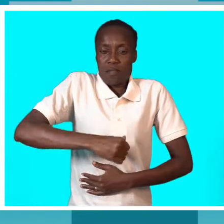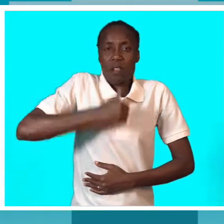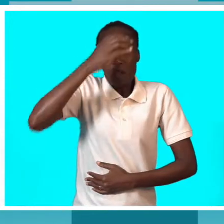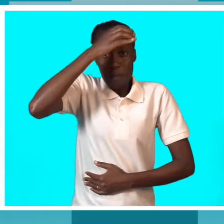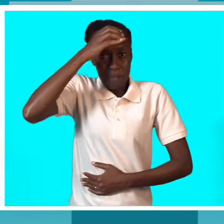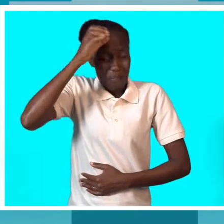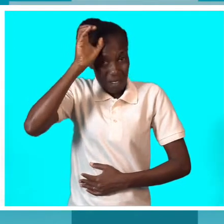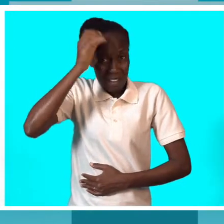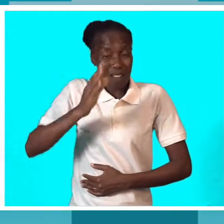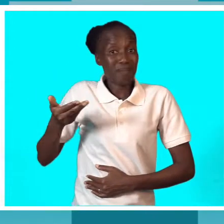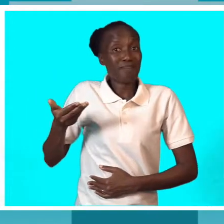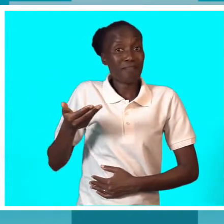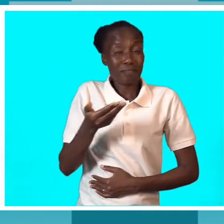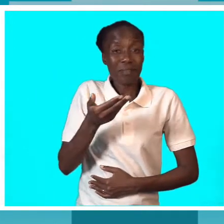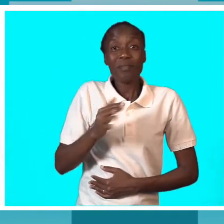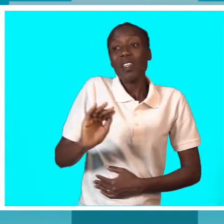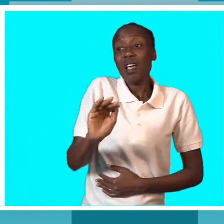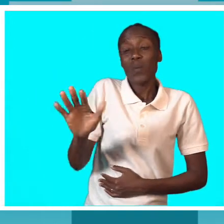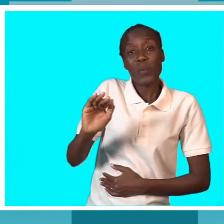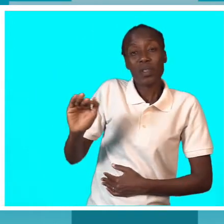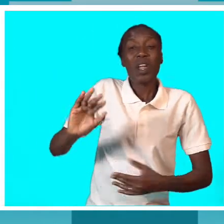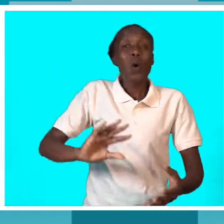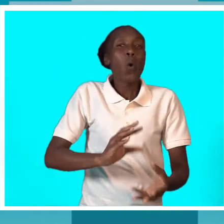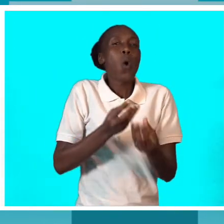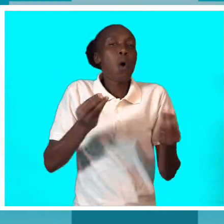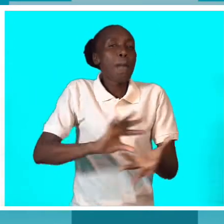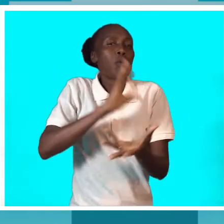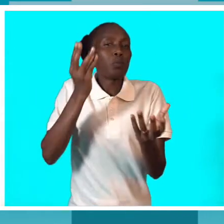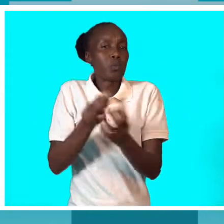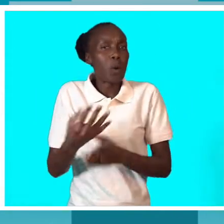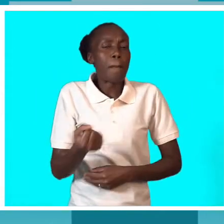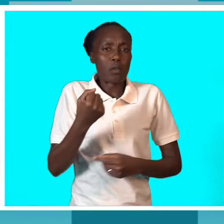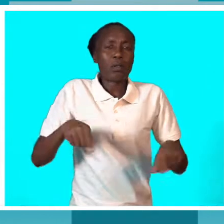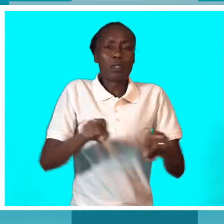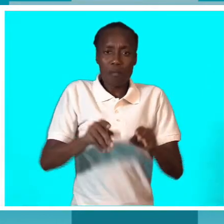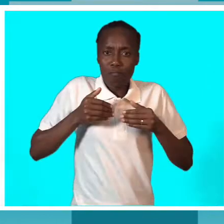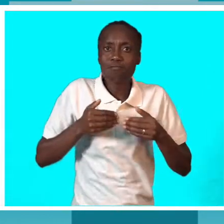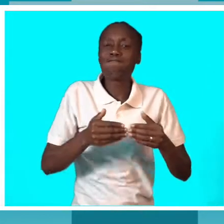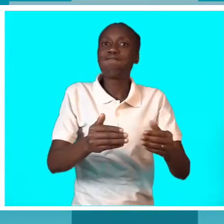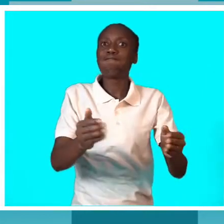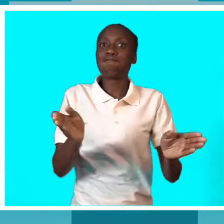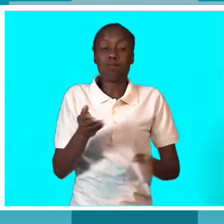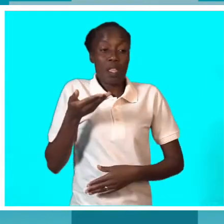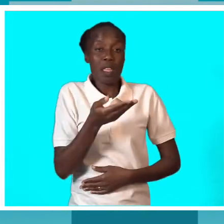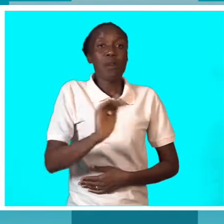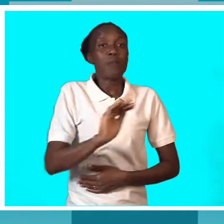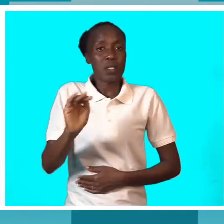sociedade como um todo também possa abrir. E a sociedade pode abrir tanto em termos estruturais,